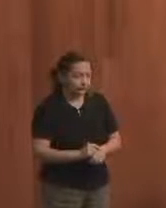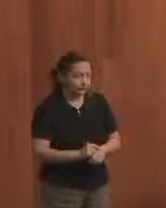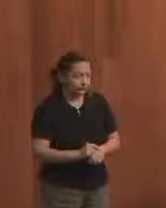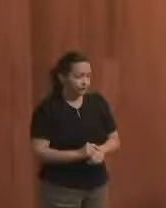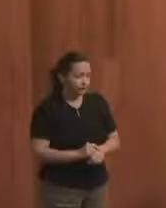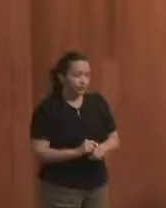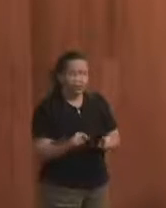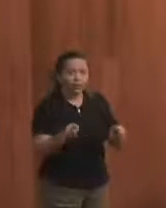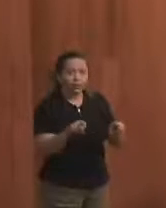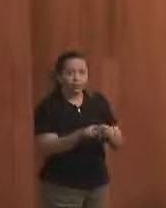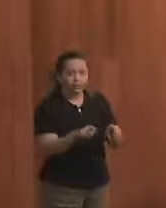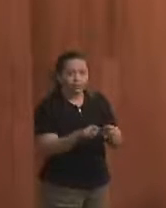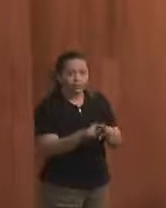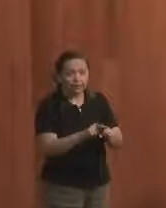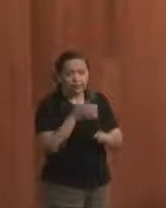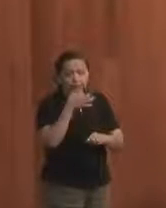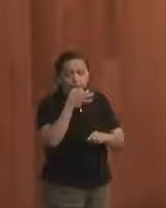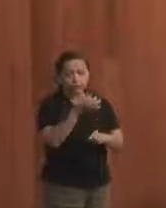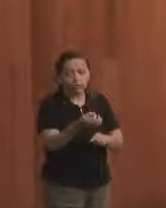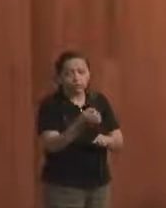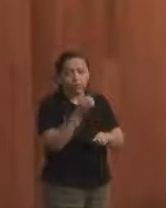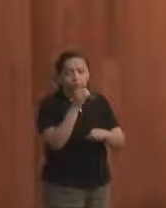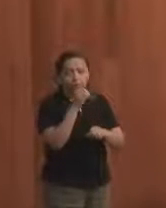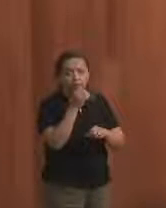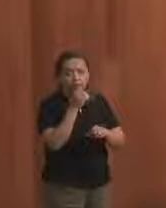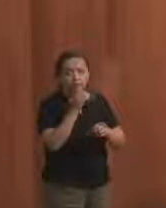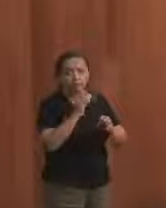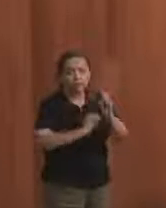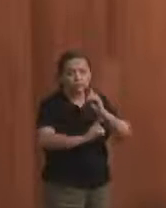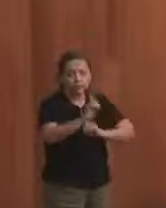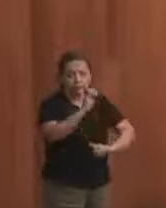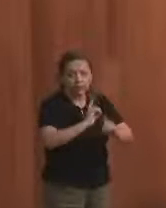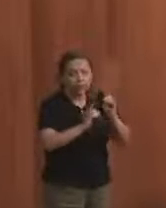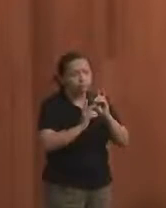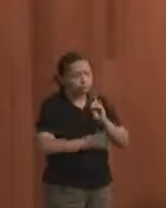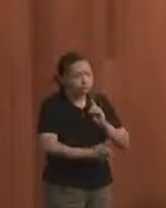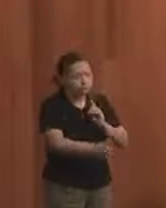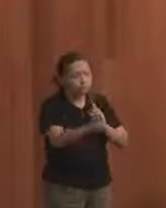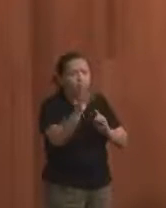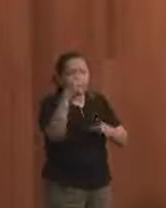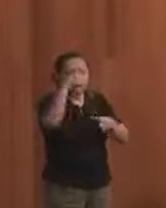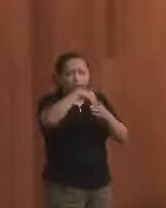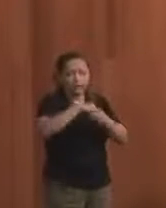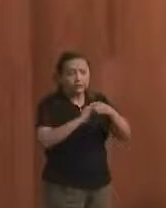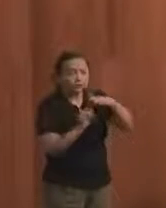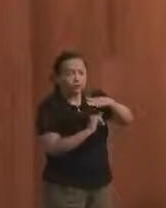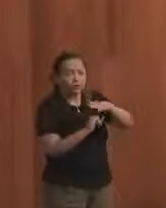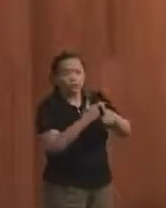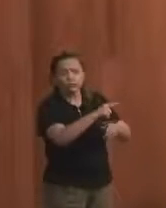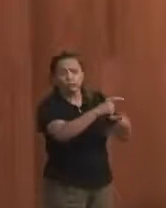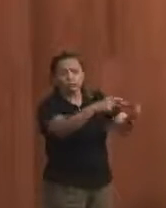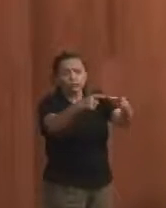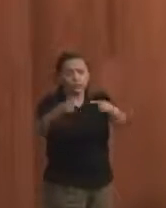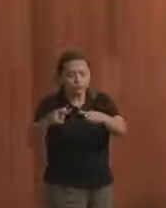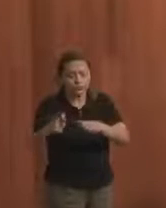também sugeriu uma câmera de diálogo permanente interinstitucional com os outros órgãos